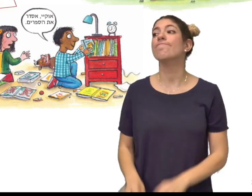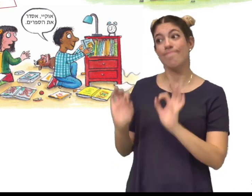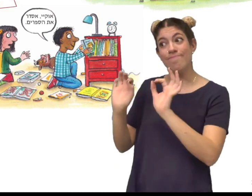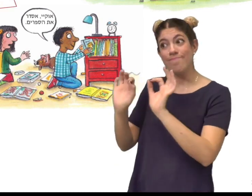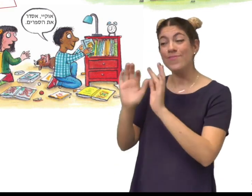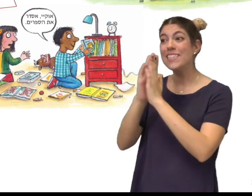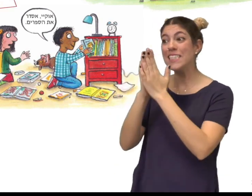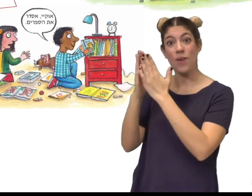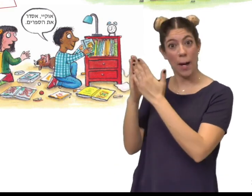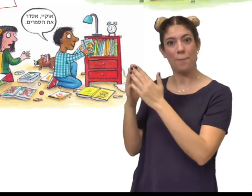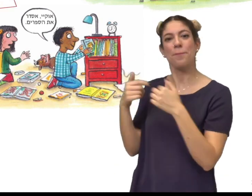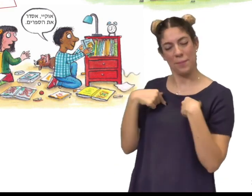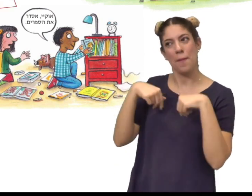אוקיי, אסדר את הספרים.